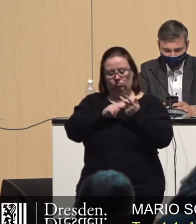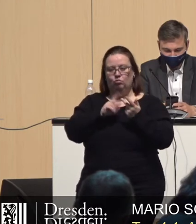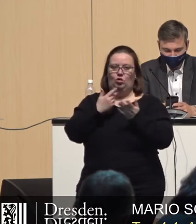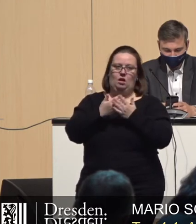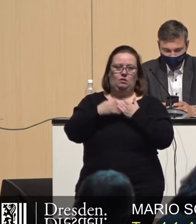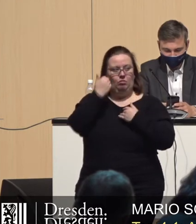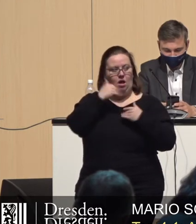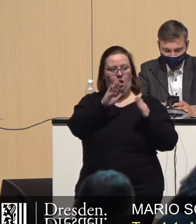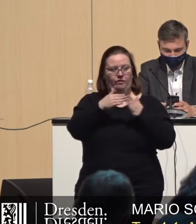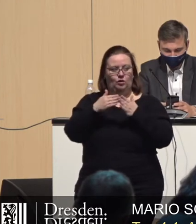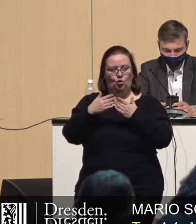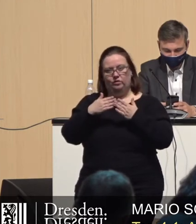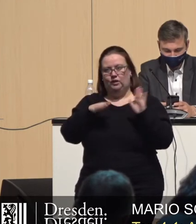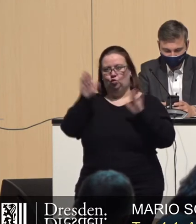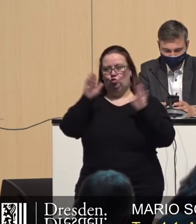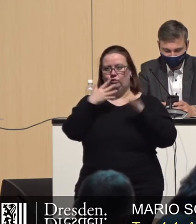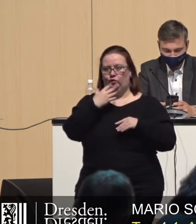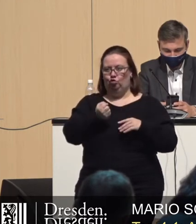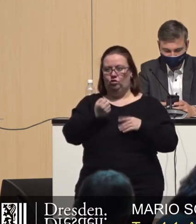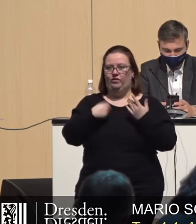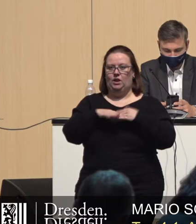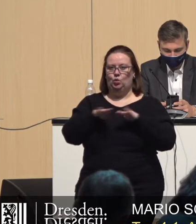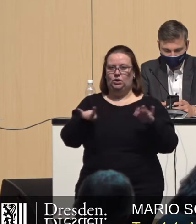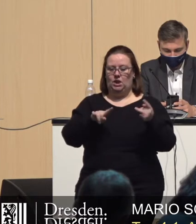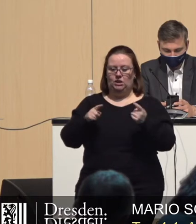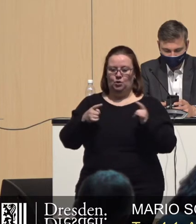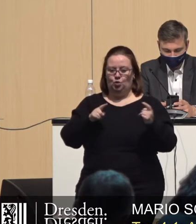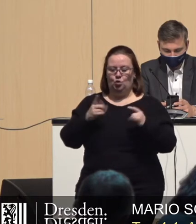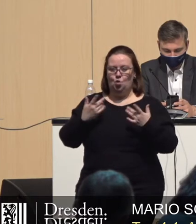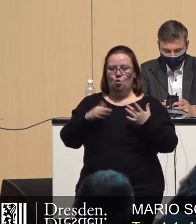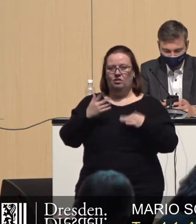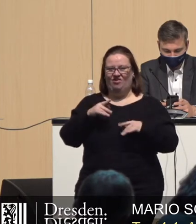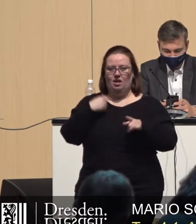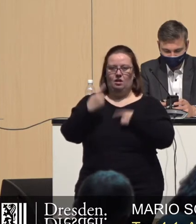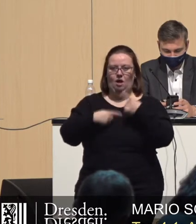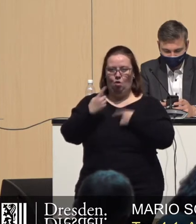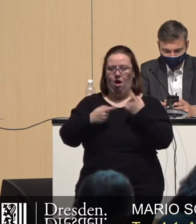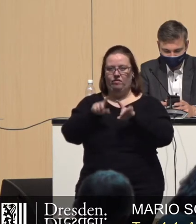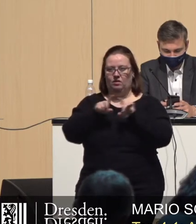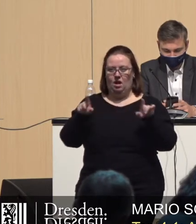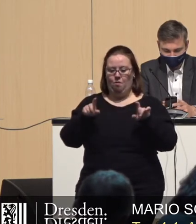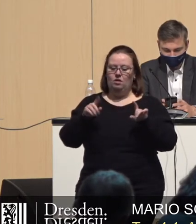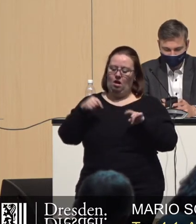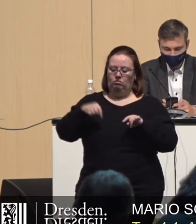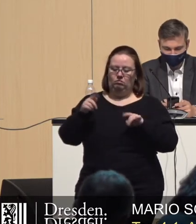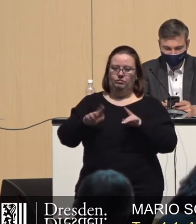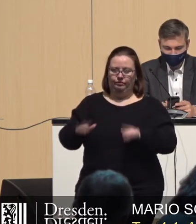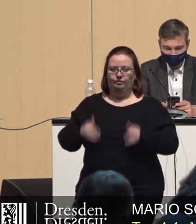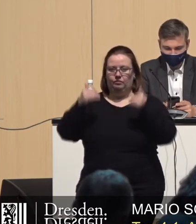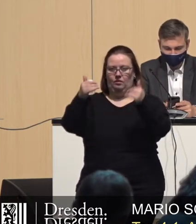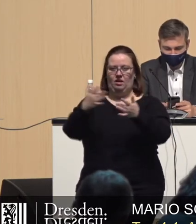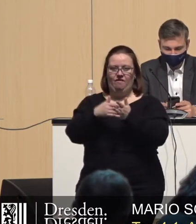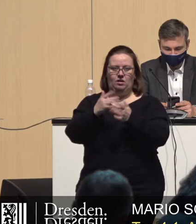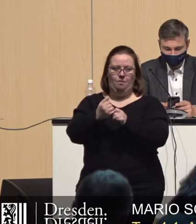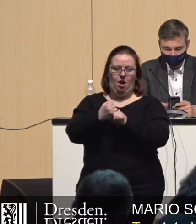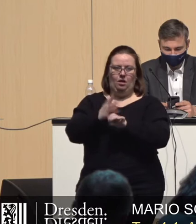alle Fraktionen jetzt in Zustimmung. Die Grundsatzdebatte zum Thema, wie wir dauerhaft mit dem Thema verfahren, die werden wir ja in der Zukunft noch führen.